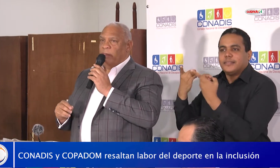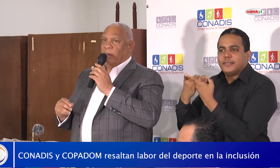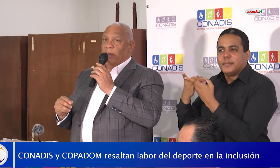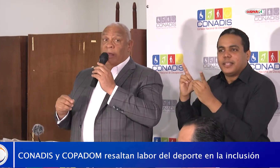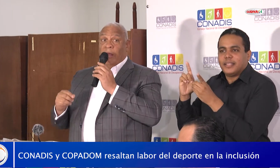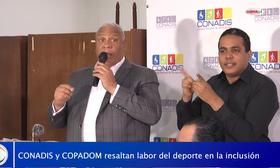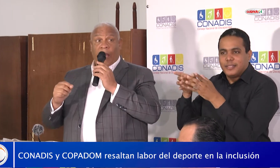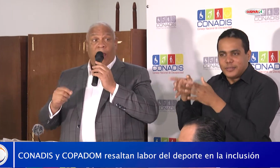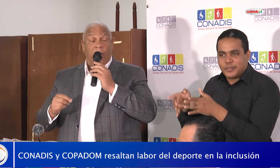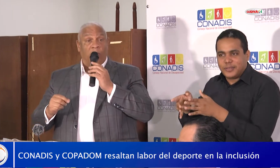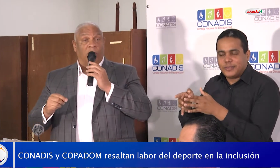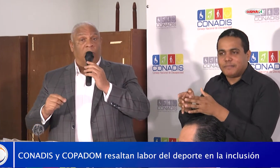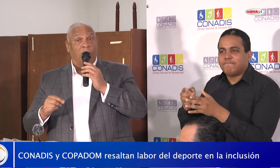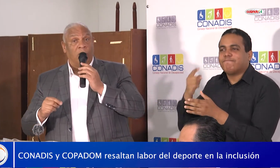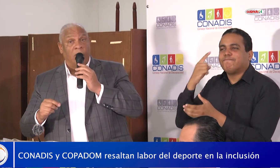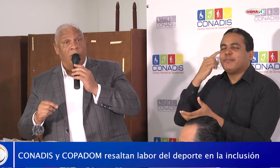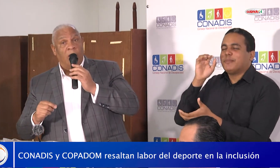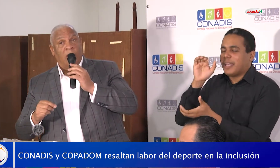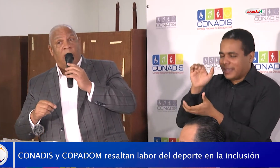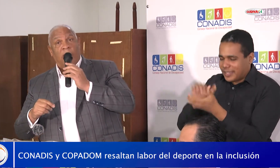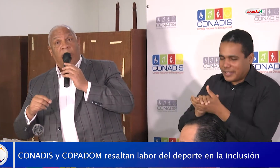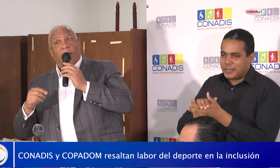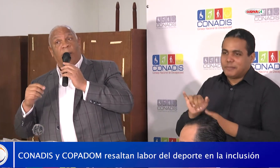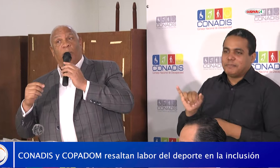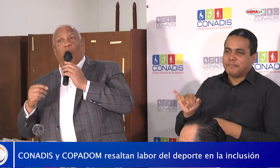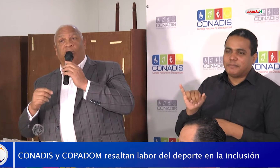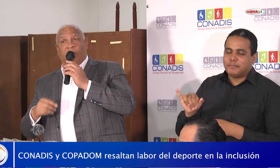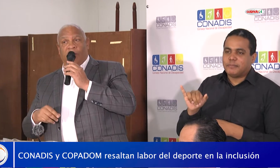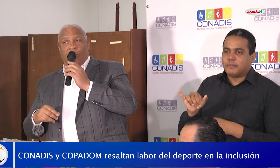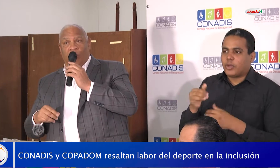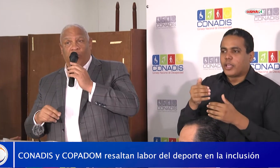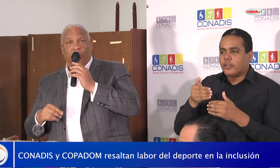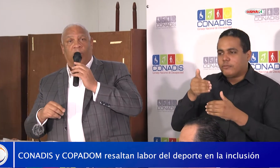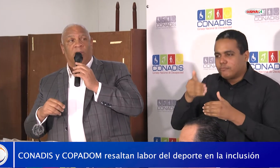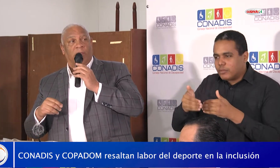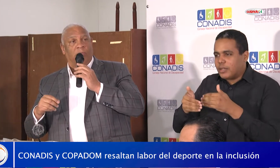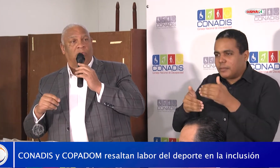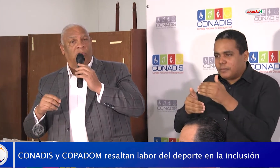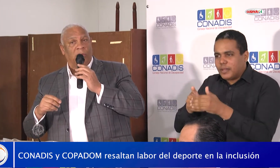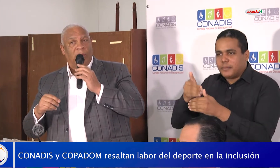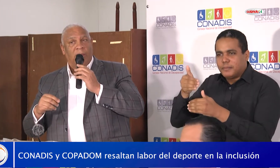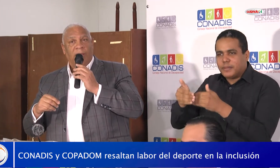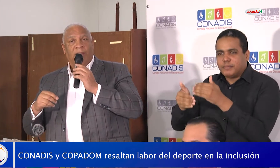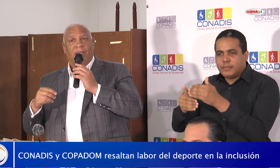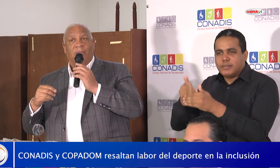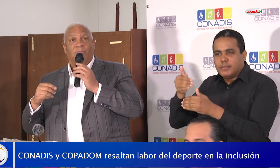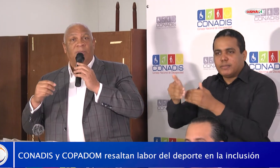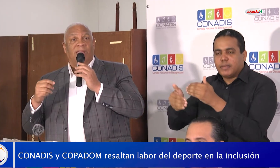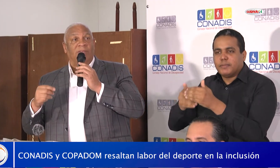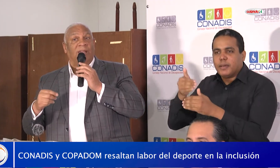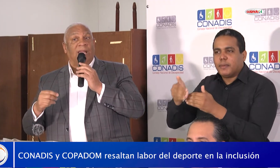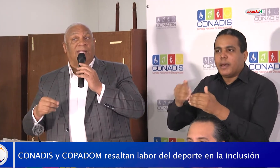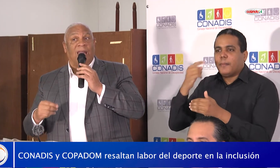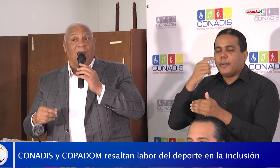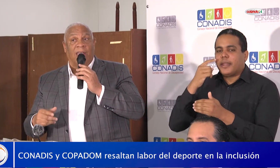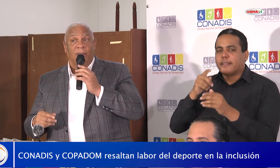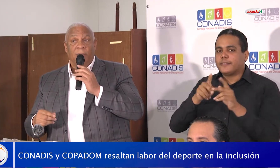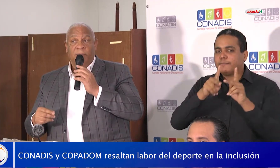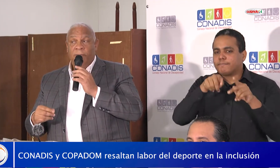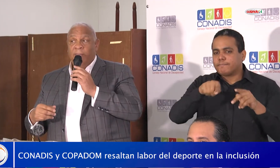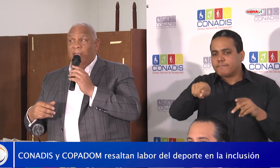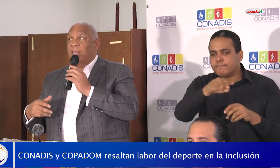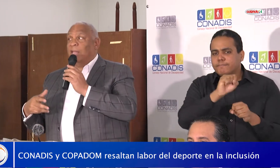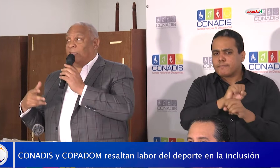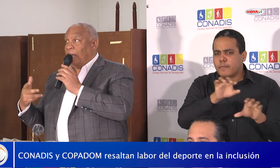creemos que en este proceso que nosotros tenemos de visibilizar